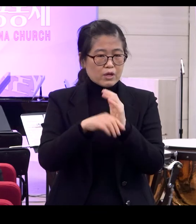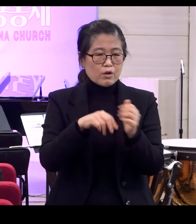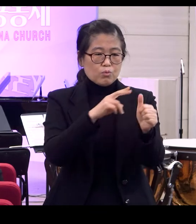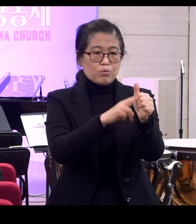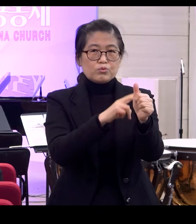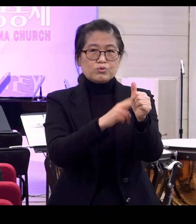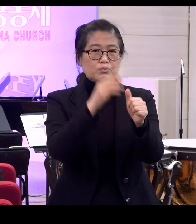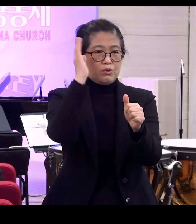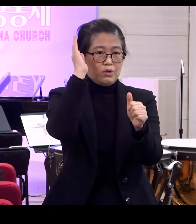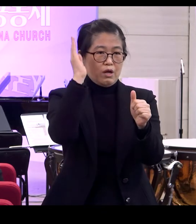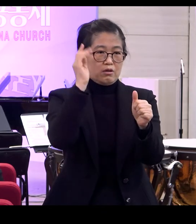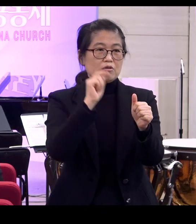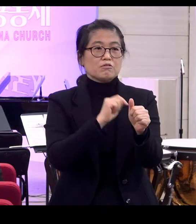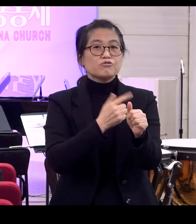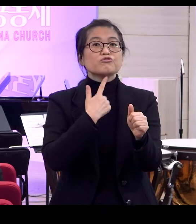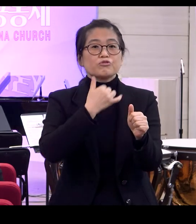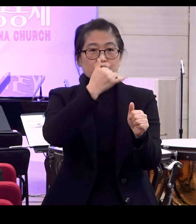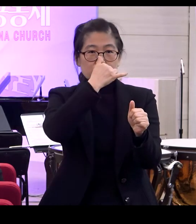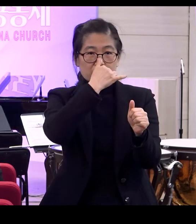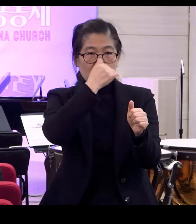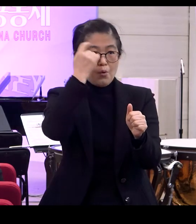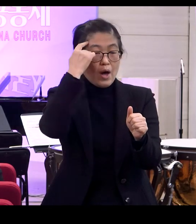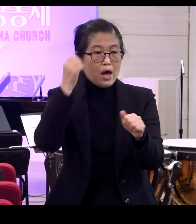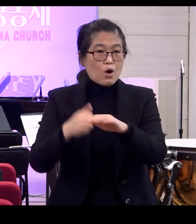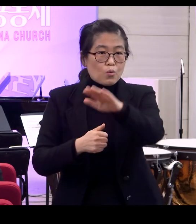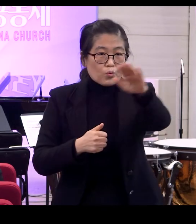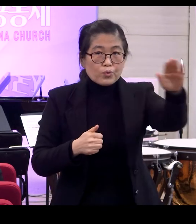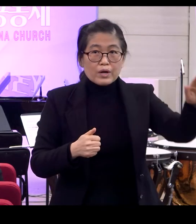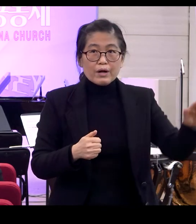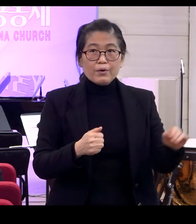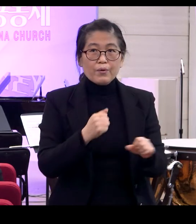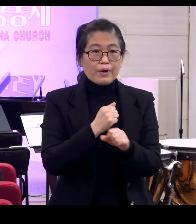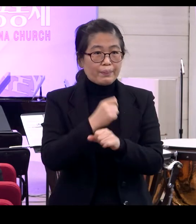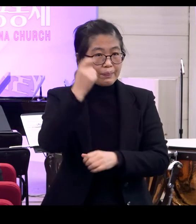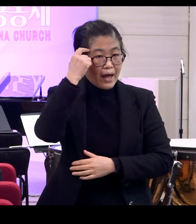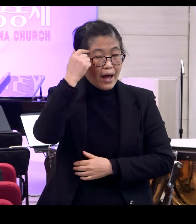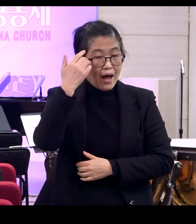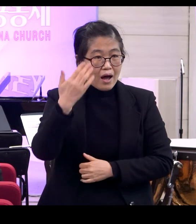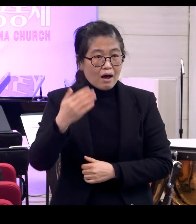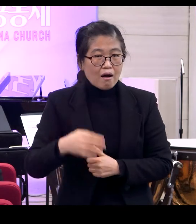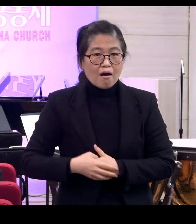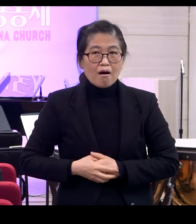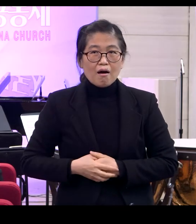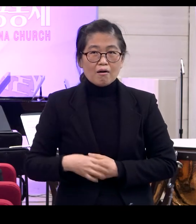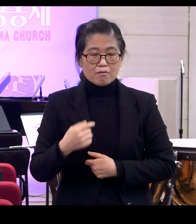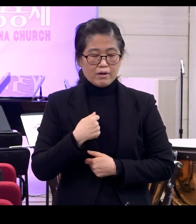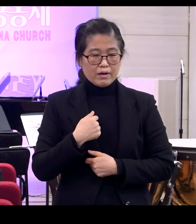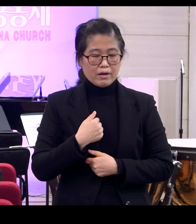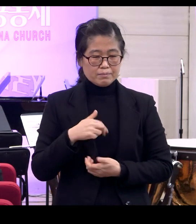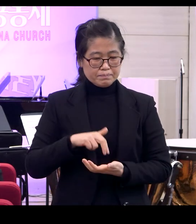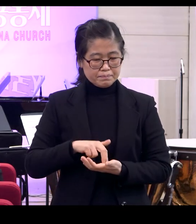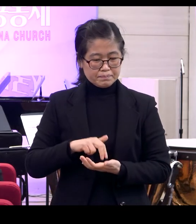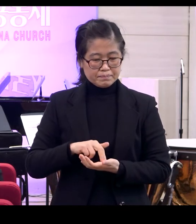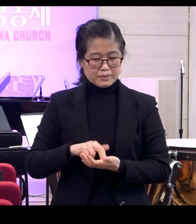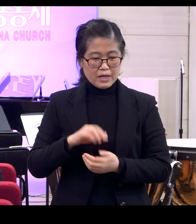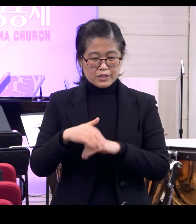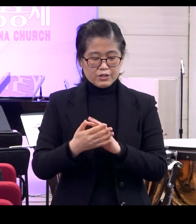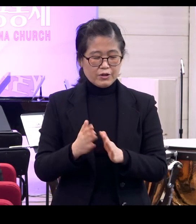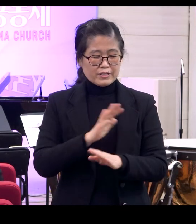왜 우리라고 했는지 라고 묻더라고요 그런데 그때 제가 나름 성경을 많이 안다고